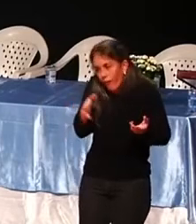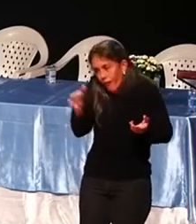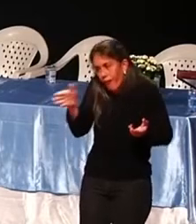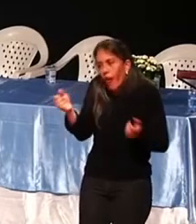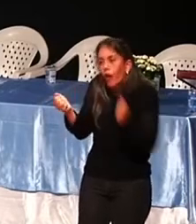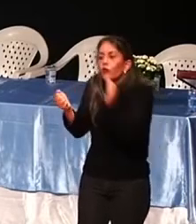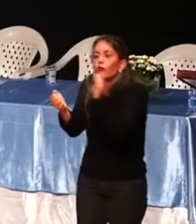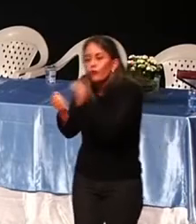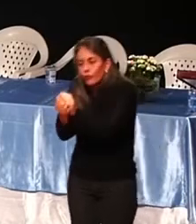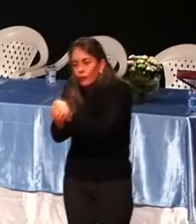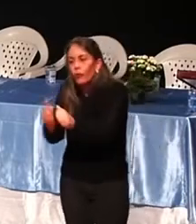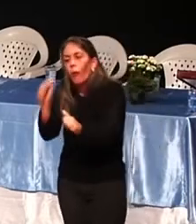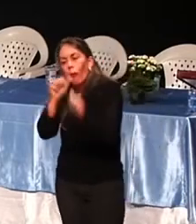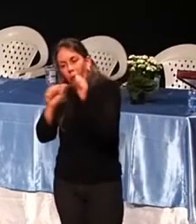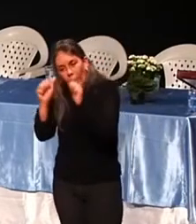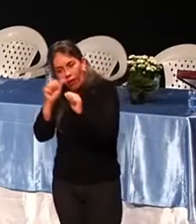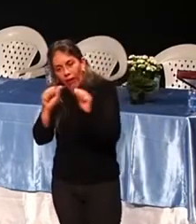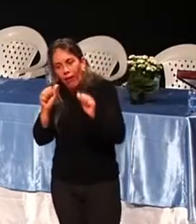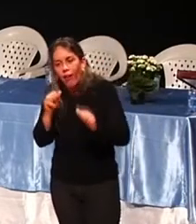esquina, assim.